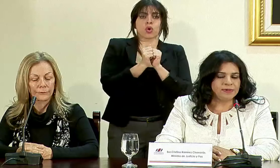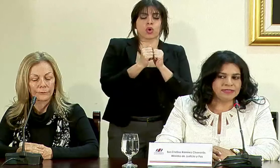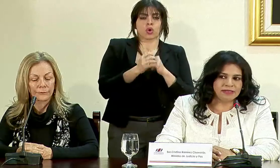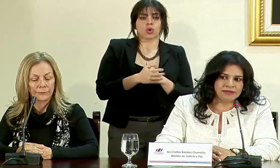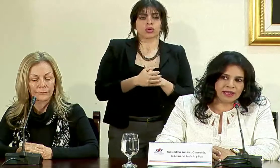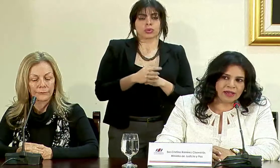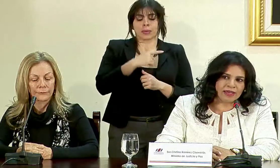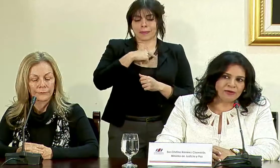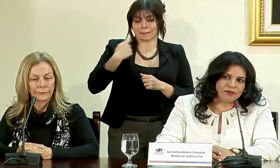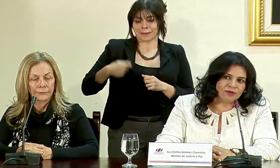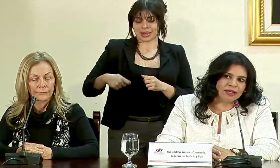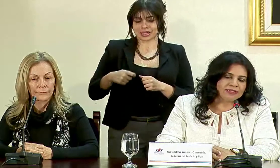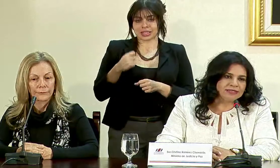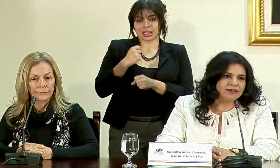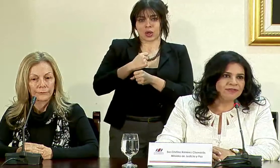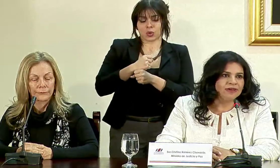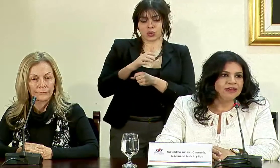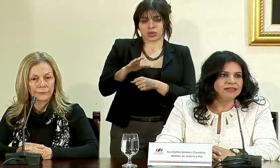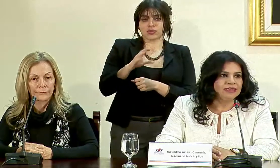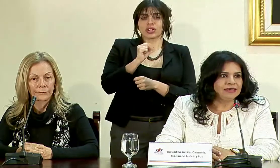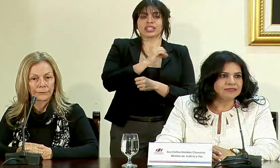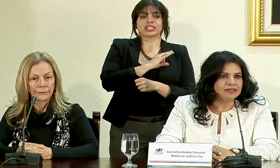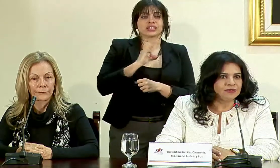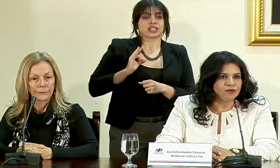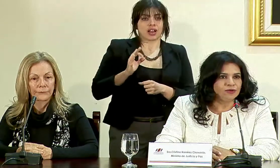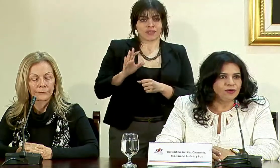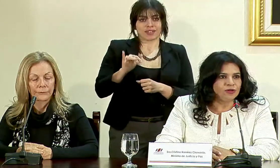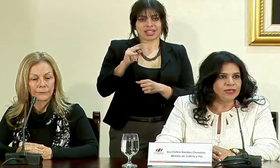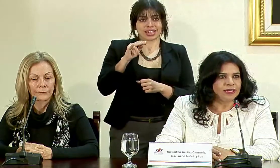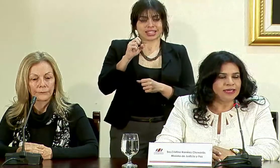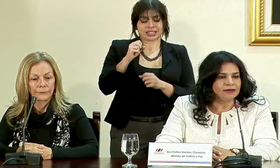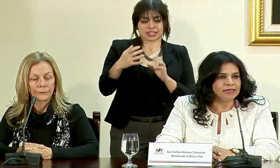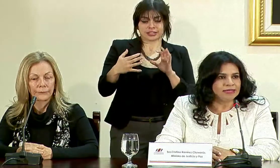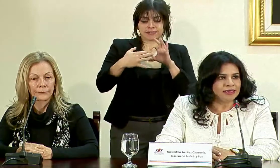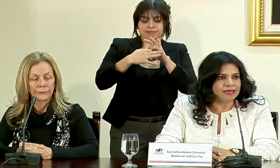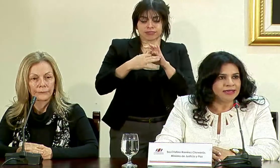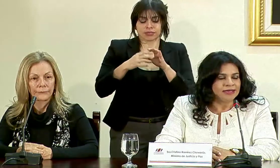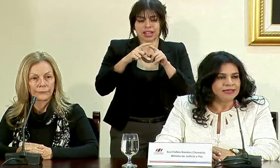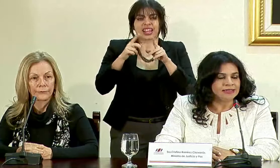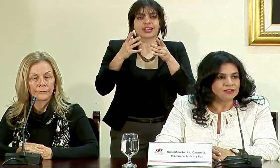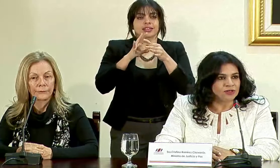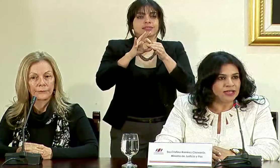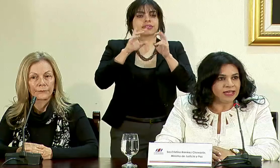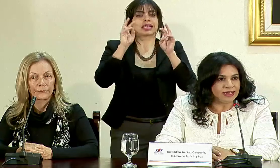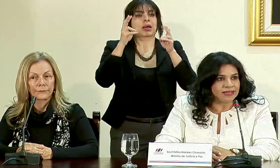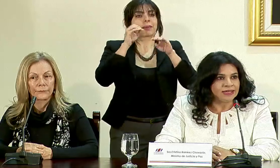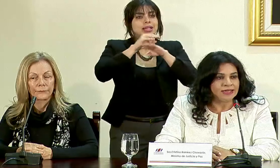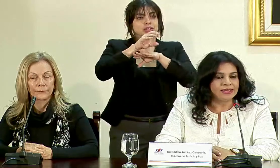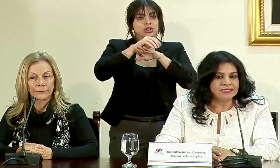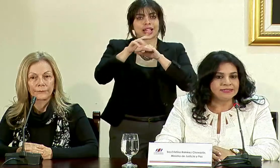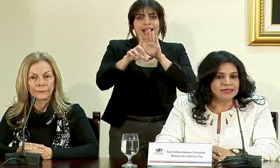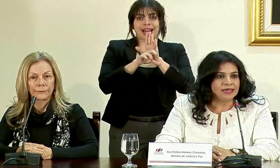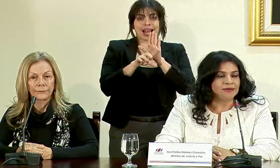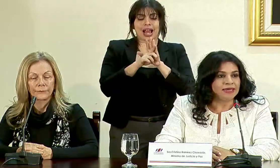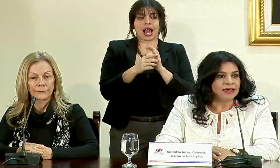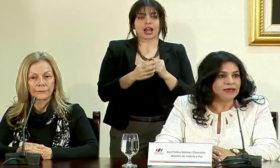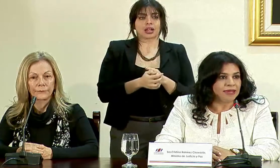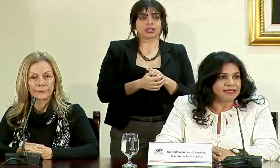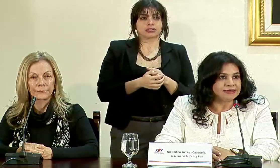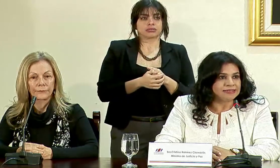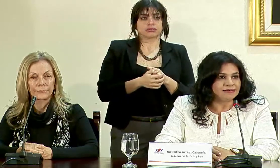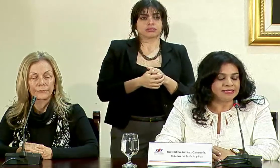el presidente ejecutivo y el staff del INSS en todo lo que en materia de asesoría legal esté